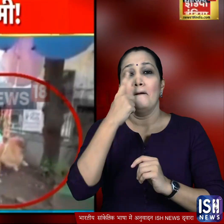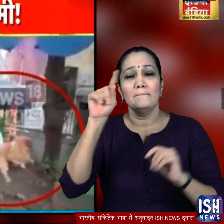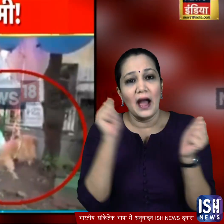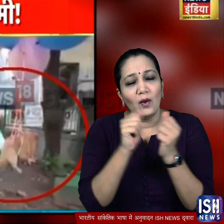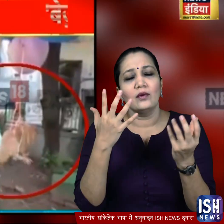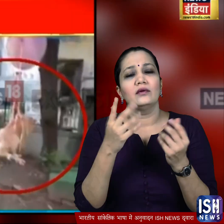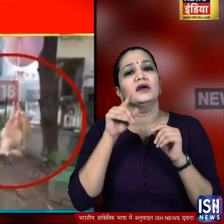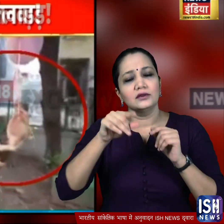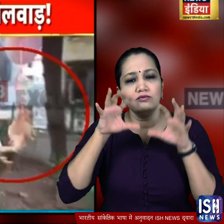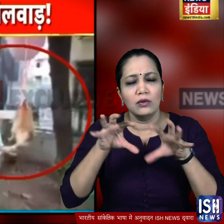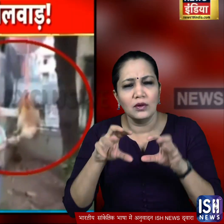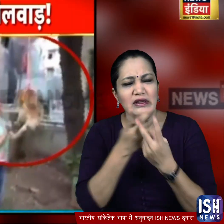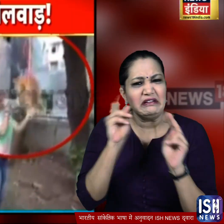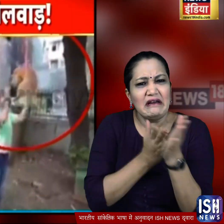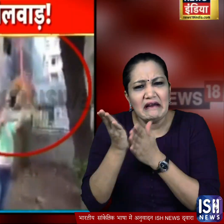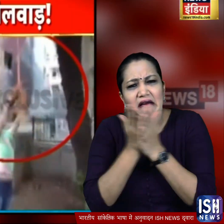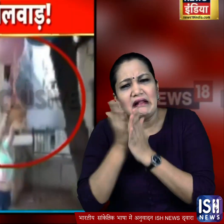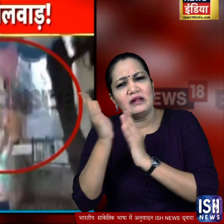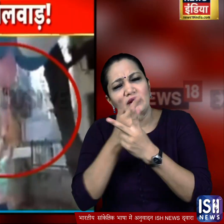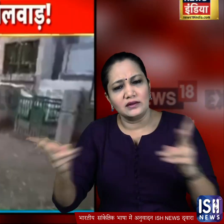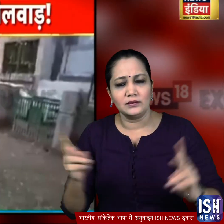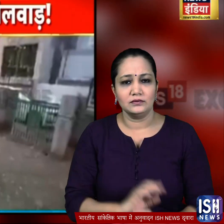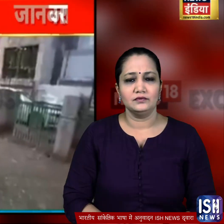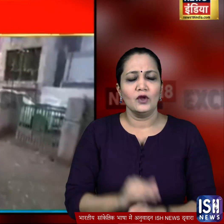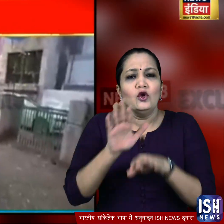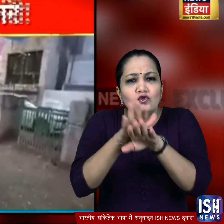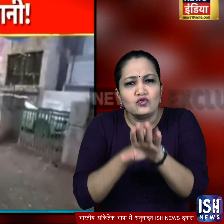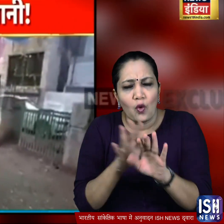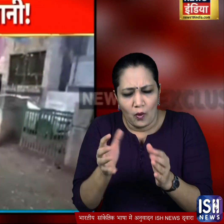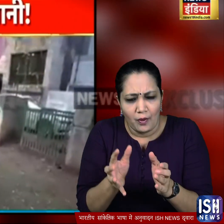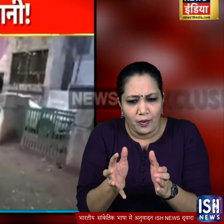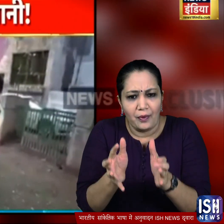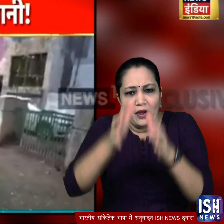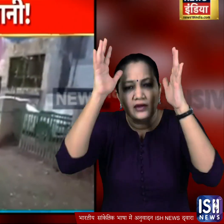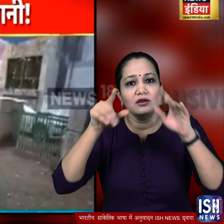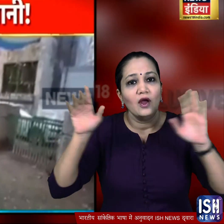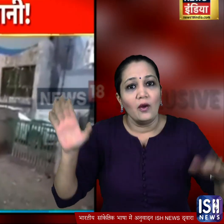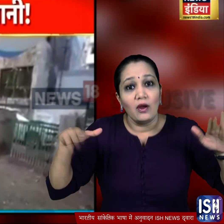के साथ मिलकर कुत्ते को उड़ाने के अलग-अलग तरीके आजमाए अब यह दीरे-दीरे करके छोड़ना और फिर यह उड़ेगा